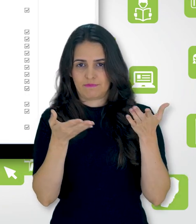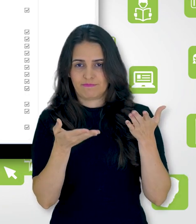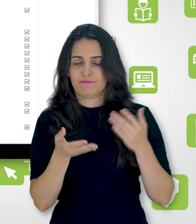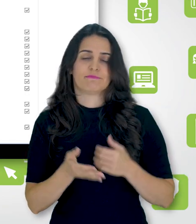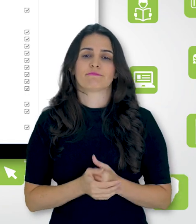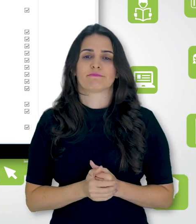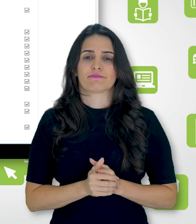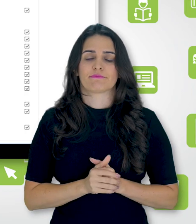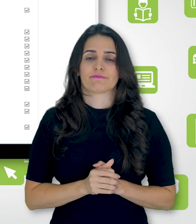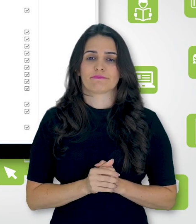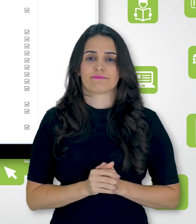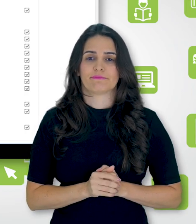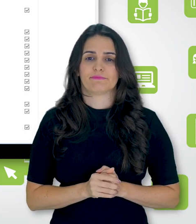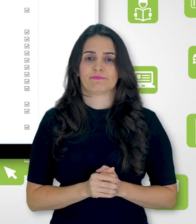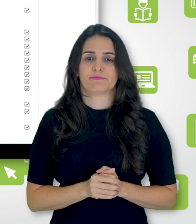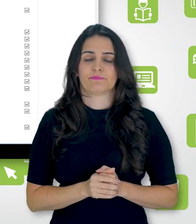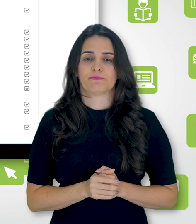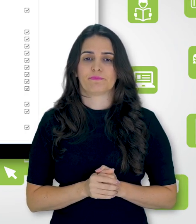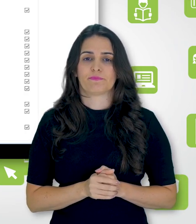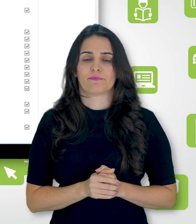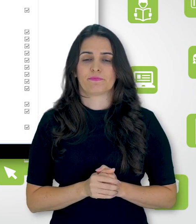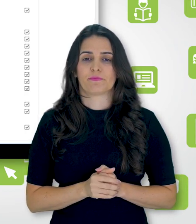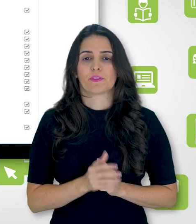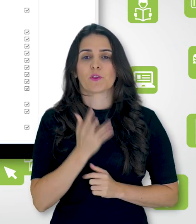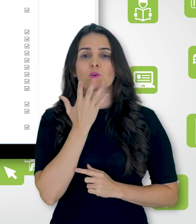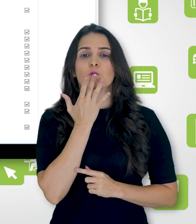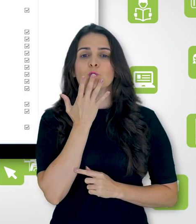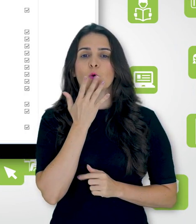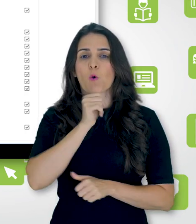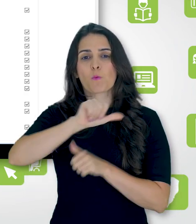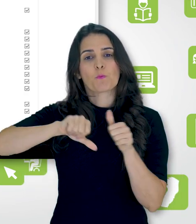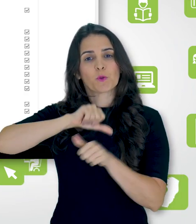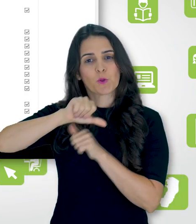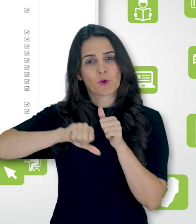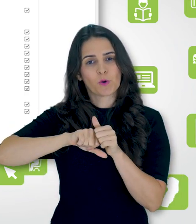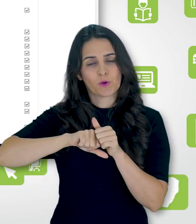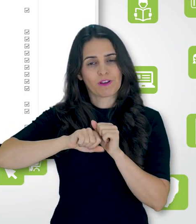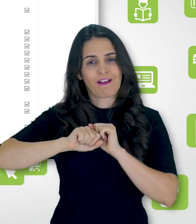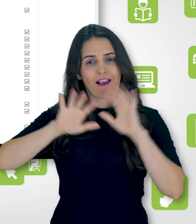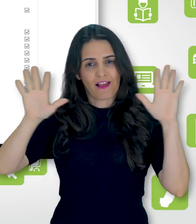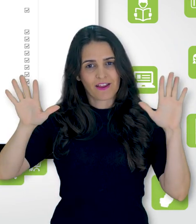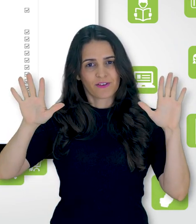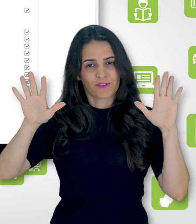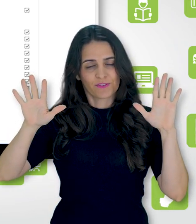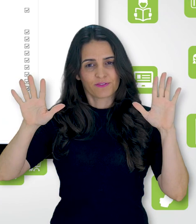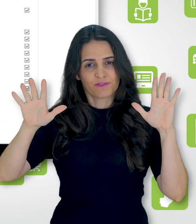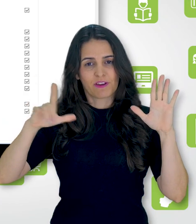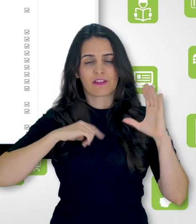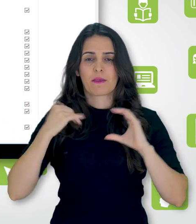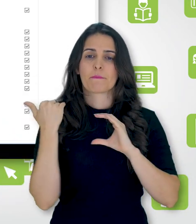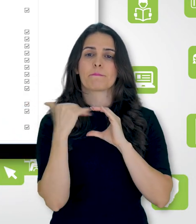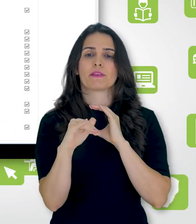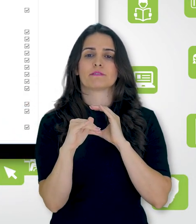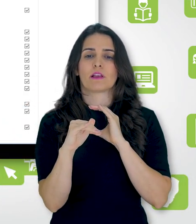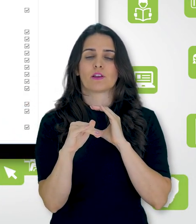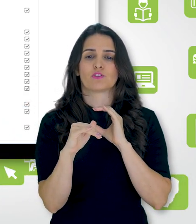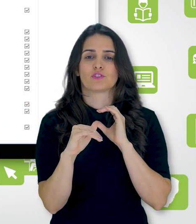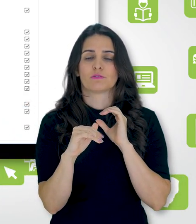aparece numa cor mais clara, e aqui já vem com essa mensagem restrito,